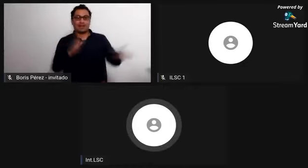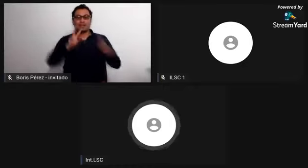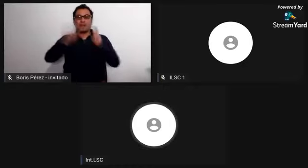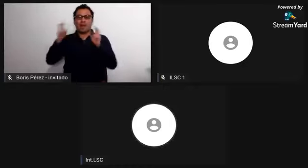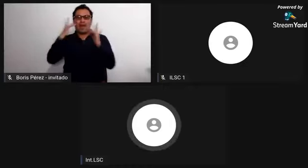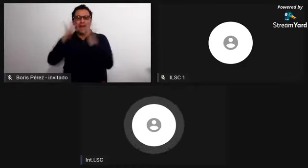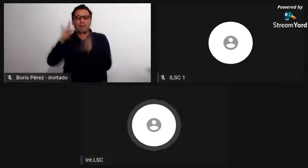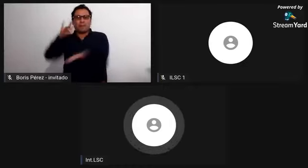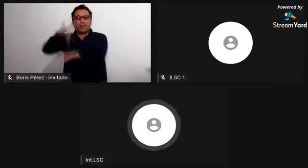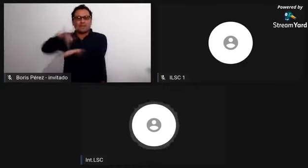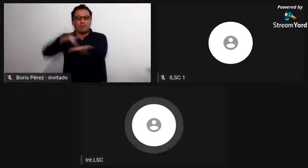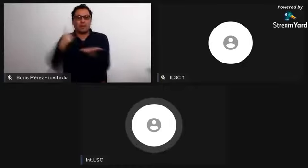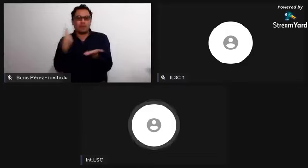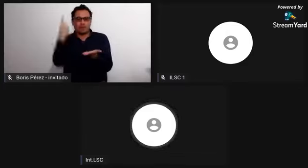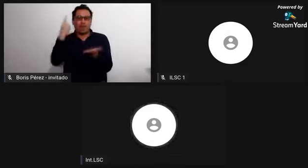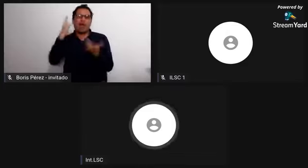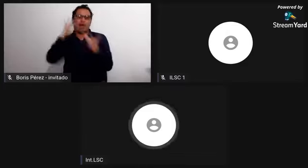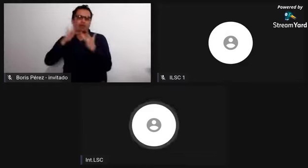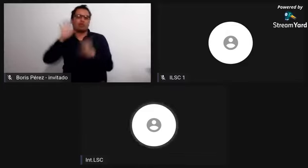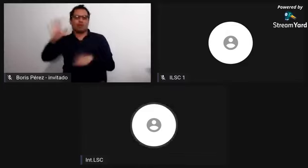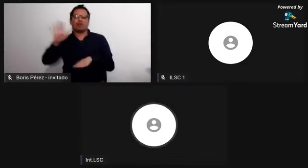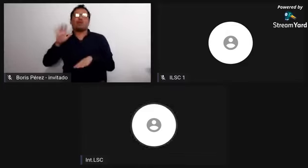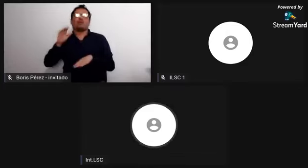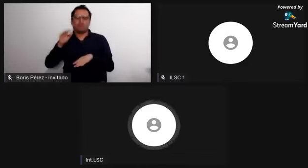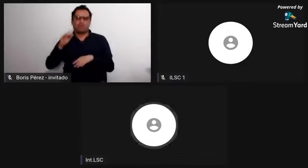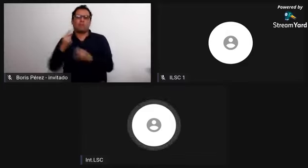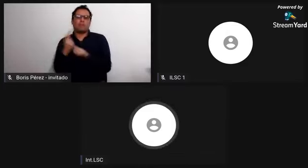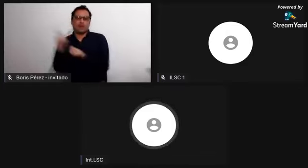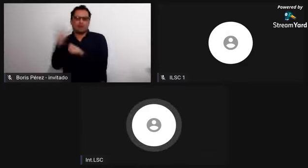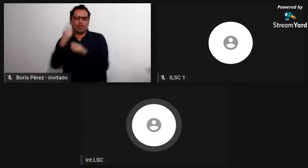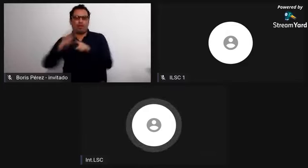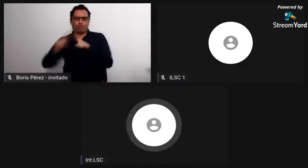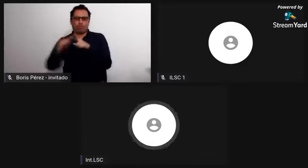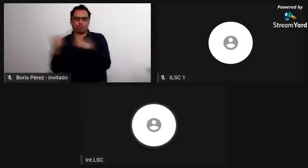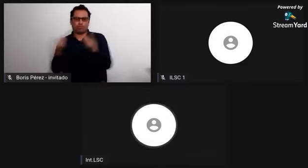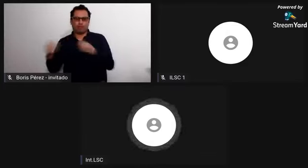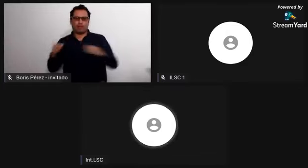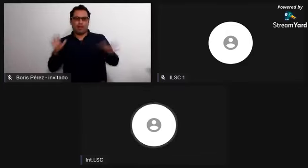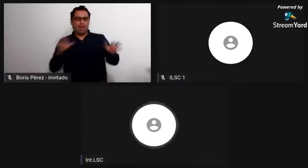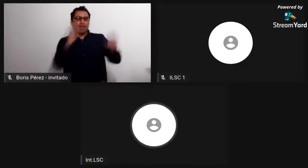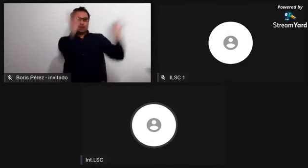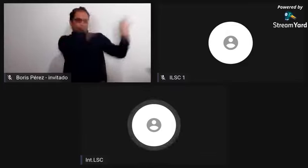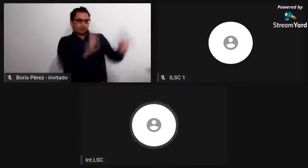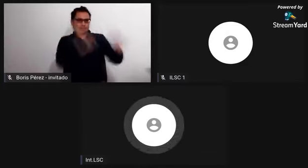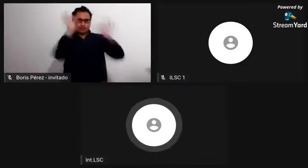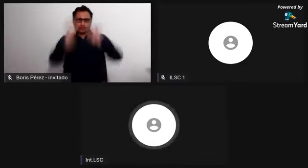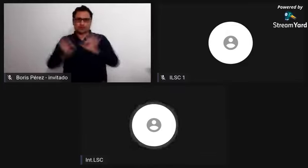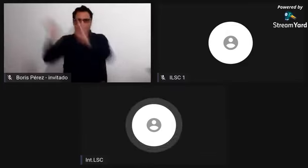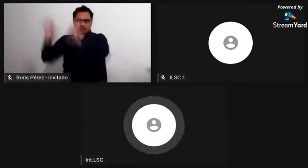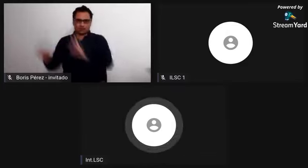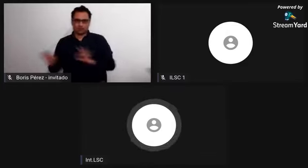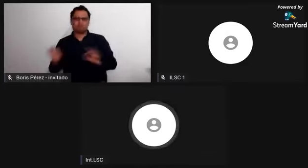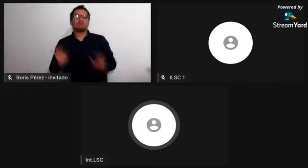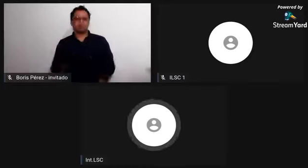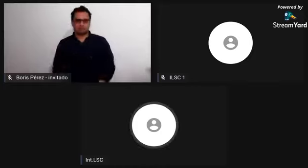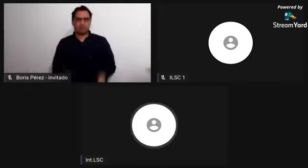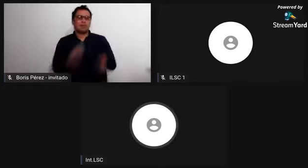idioma y en la toma de sus propias decisiones. Esto establecido desde la constitución política del año